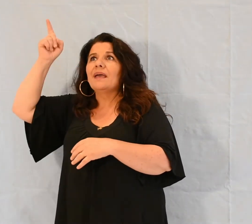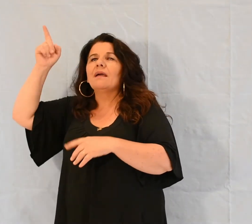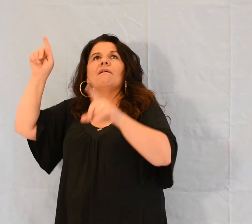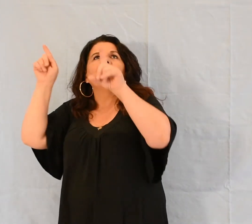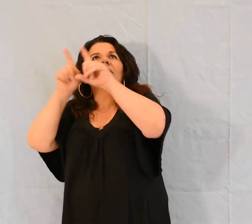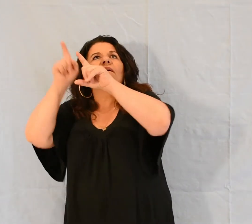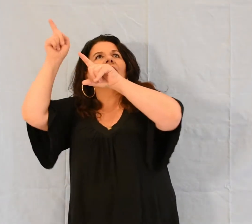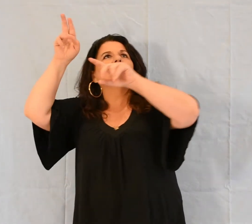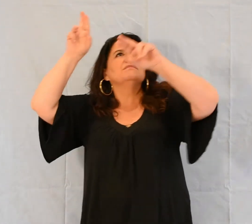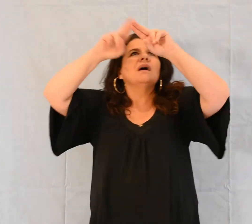éclipses.